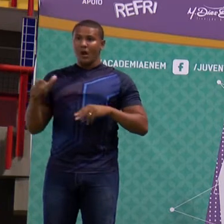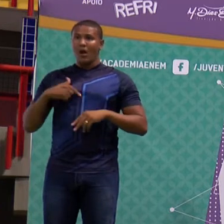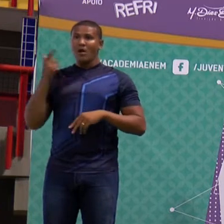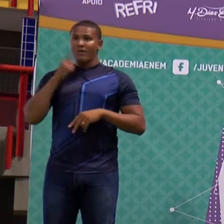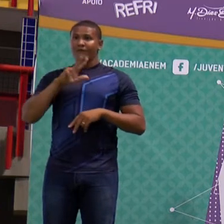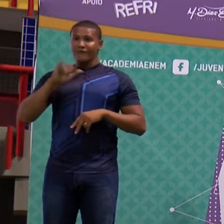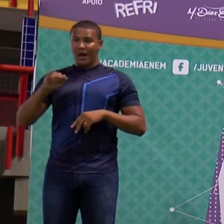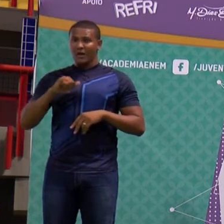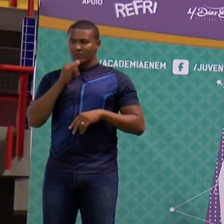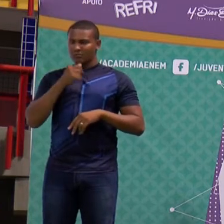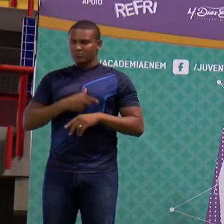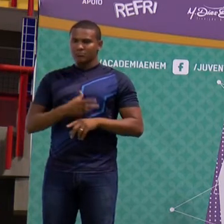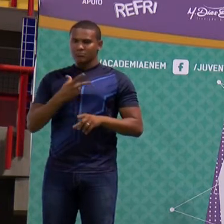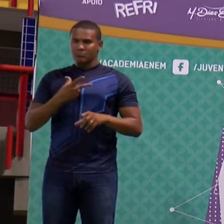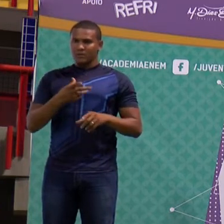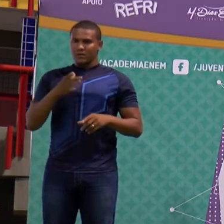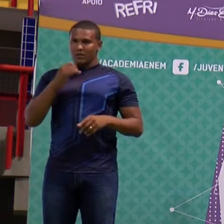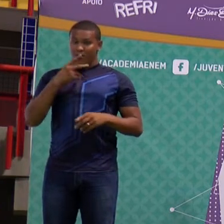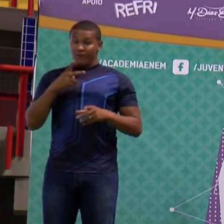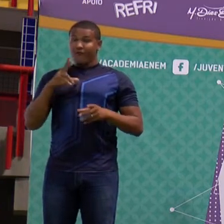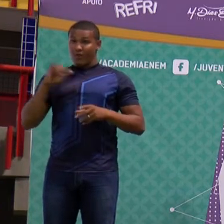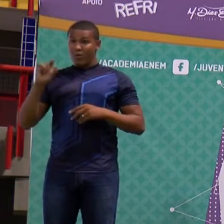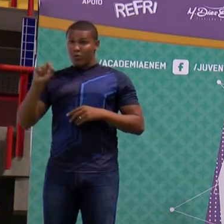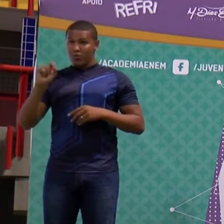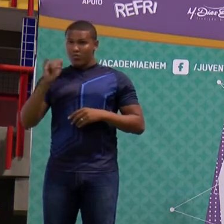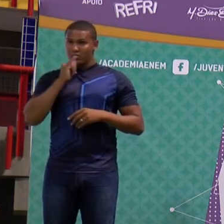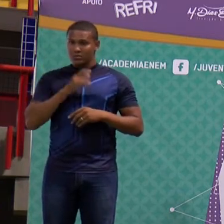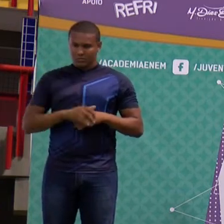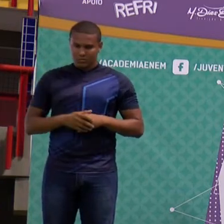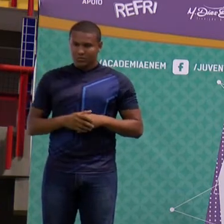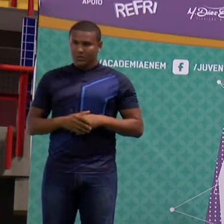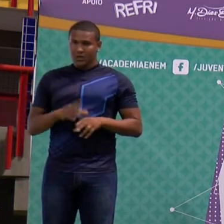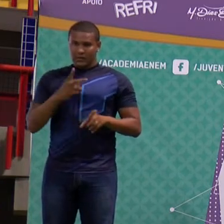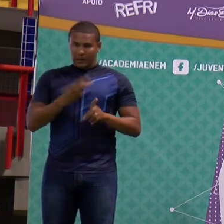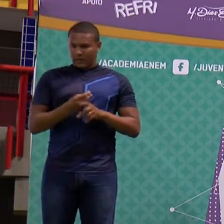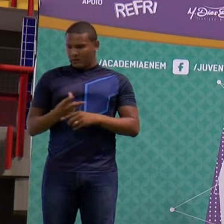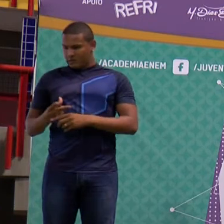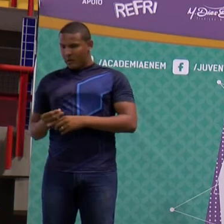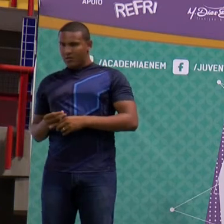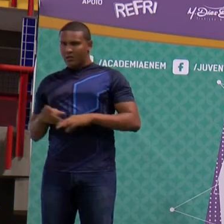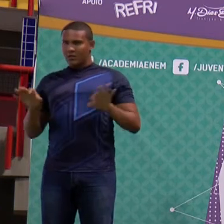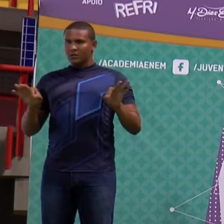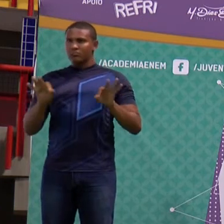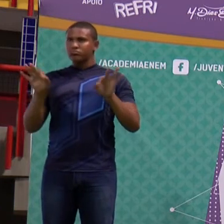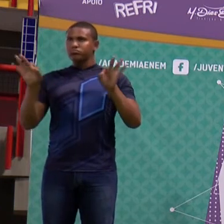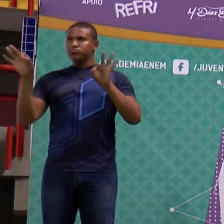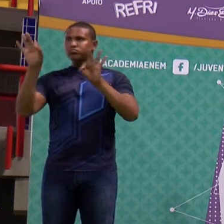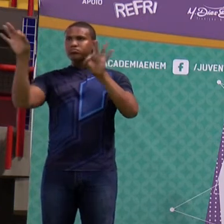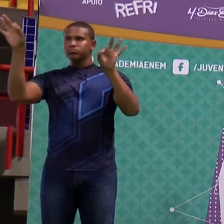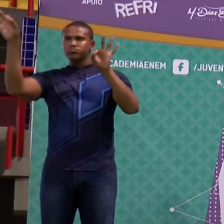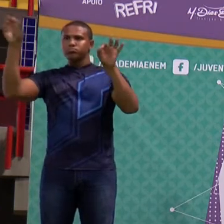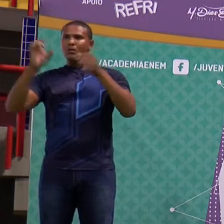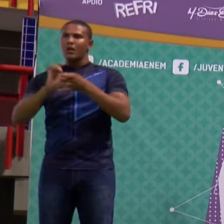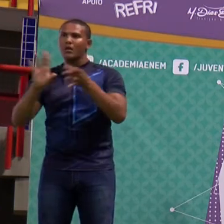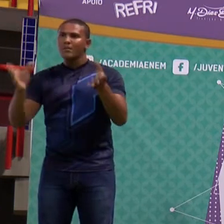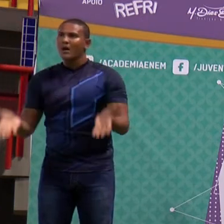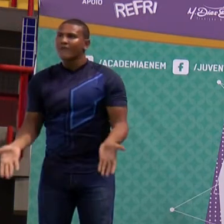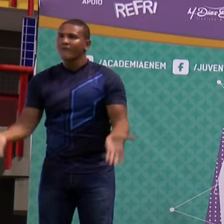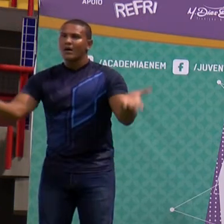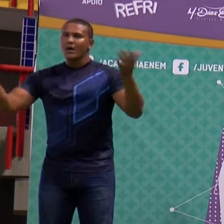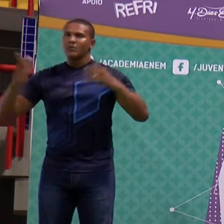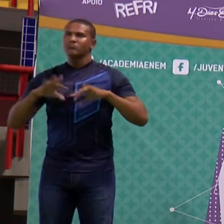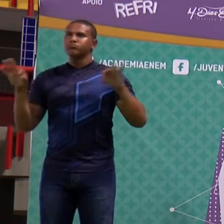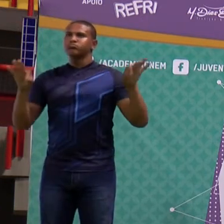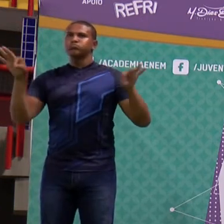mas antes de ser lançados no ambiente, o que é que acontece com ele? Eles colocam um marcador fluorescente. Para quê? Para saber no